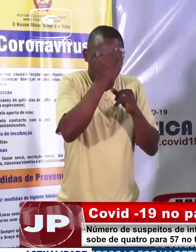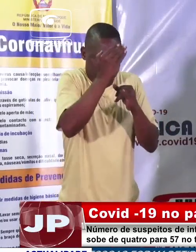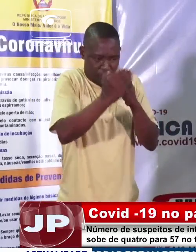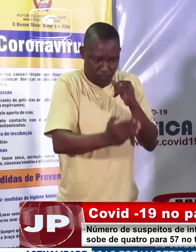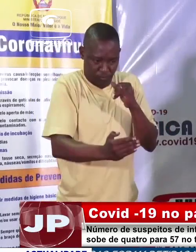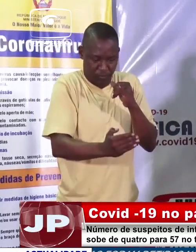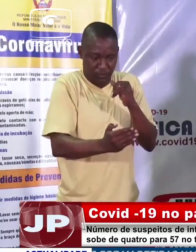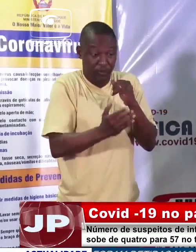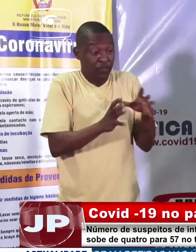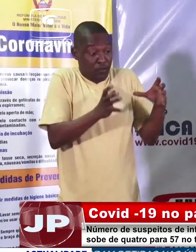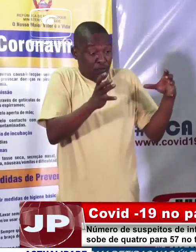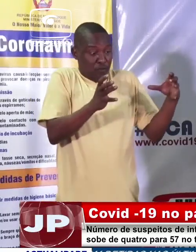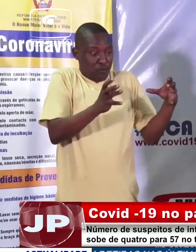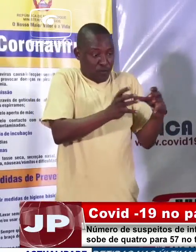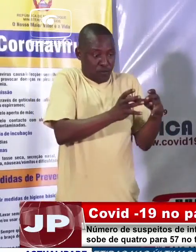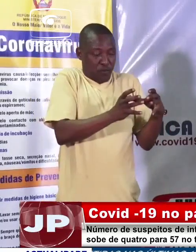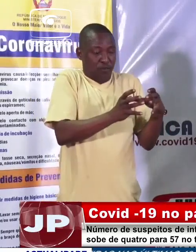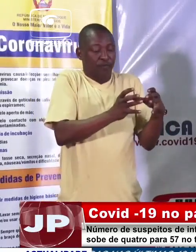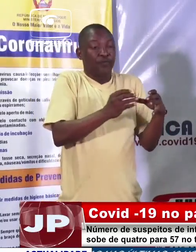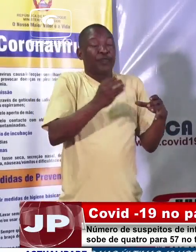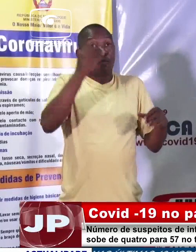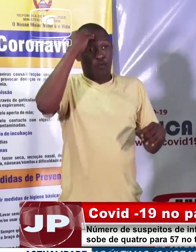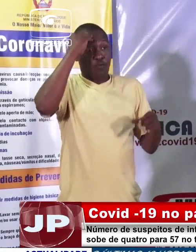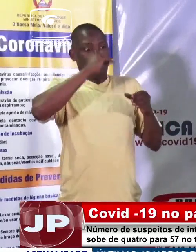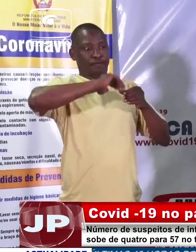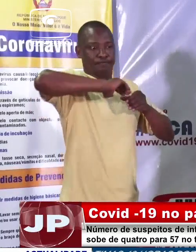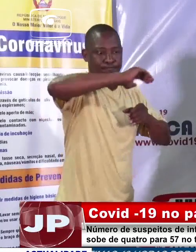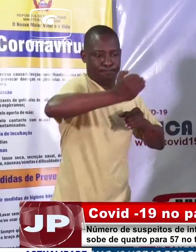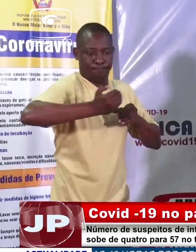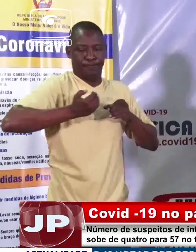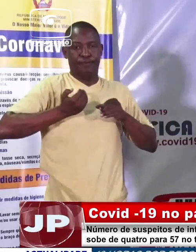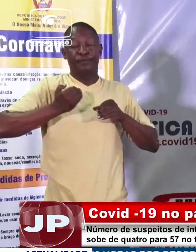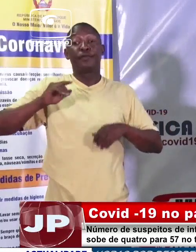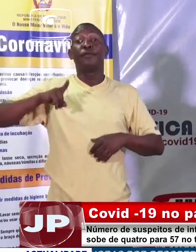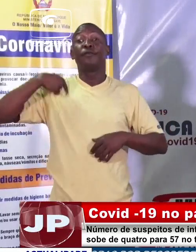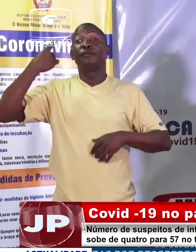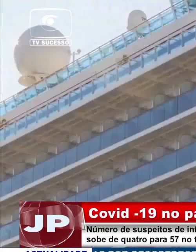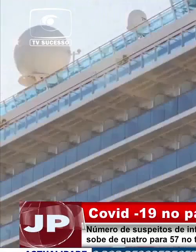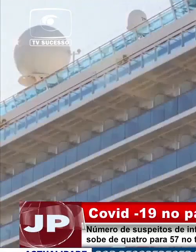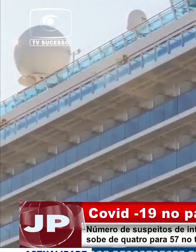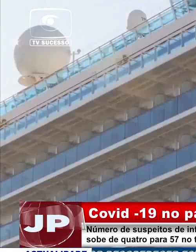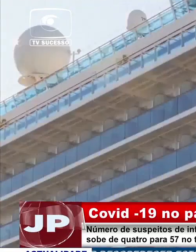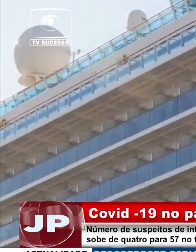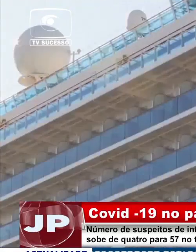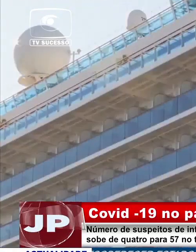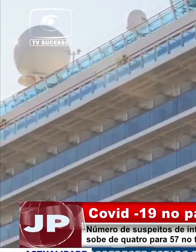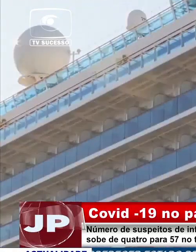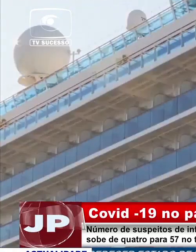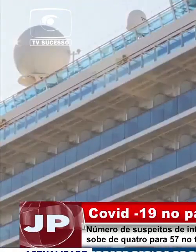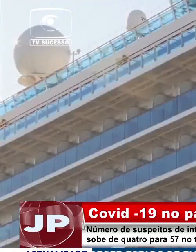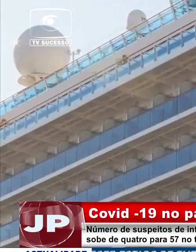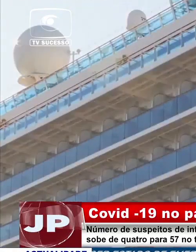e esta equipe mista regressa a Maputo amanhã, quarta-feira, com o segundo lote de amostras. Faça o risco de